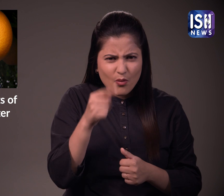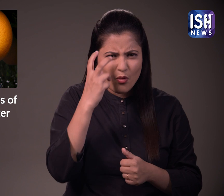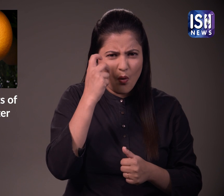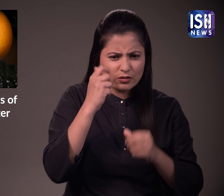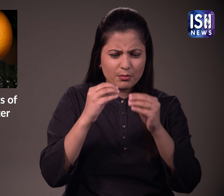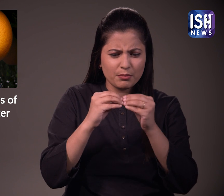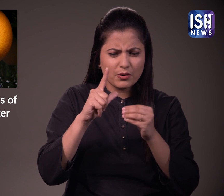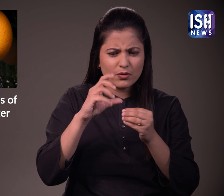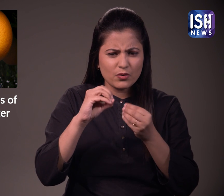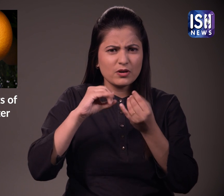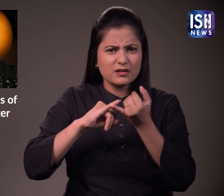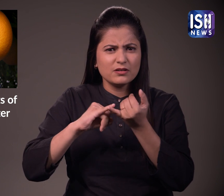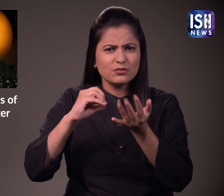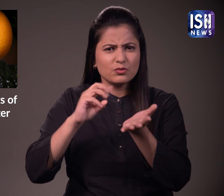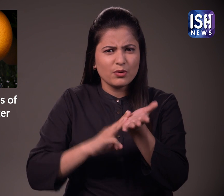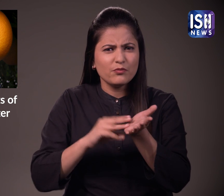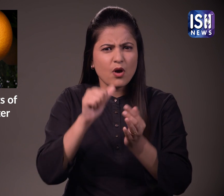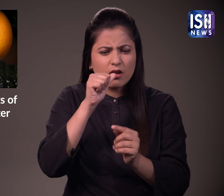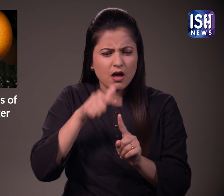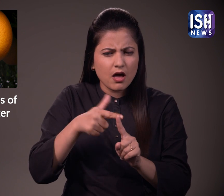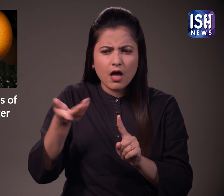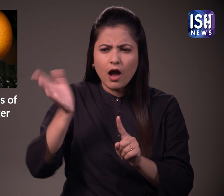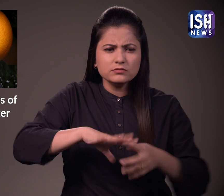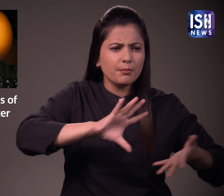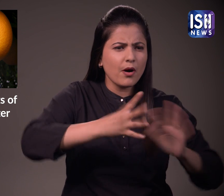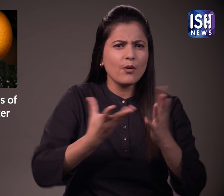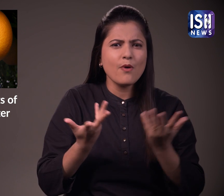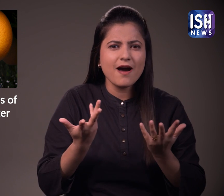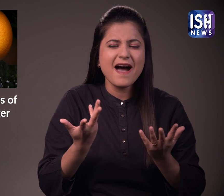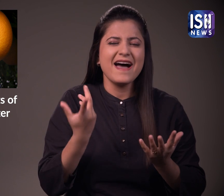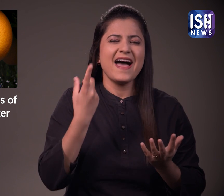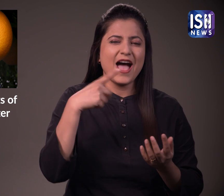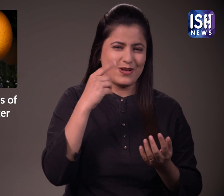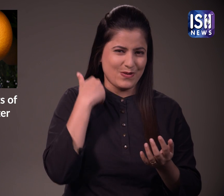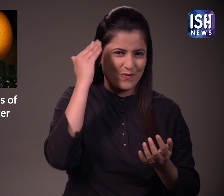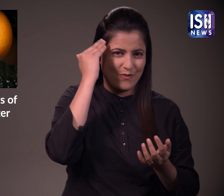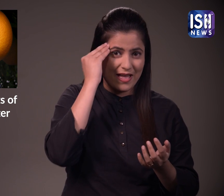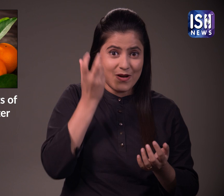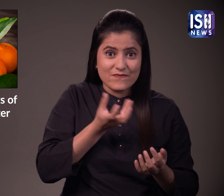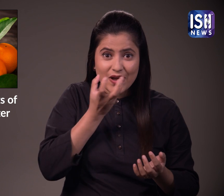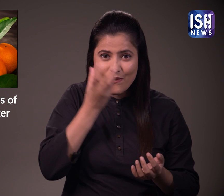तो ये कैसे बनता है? क्या आपको लगता है कि ये संत्रे के फल से बनता है?